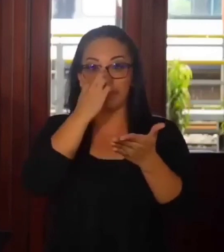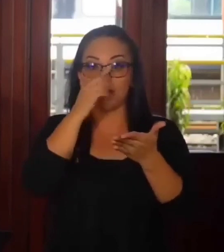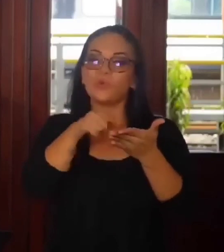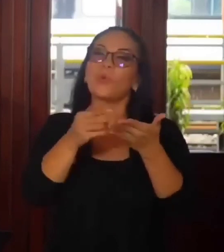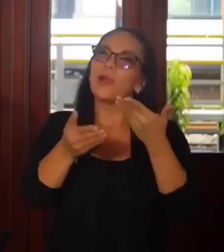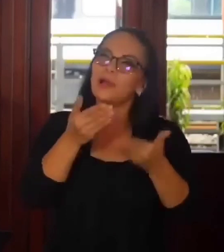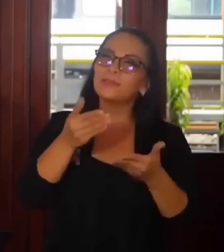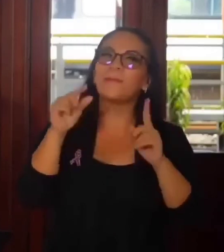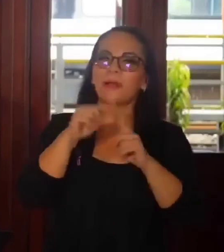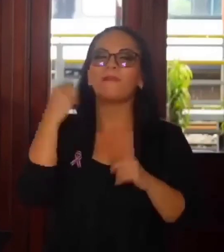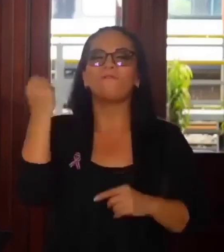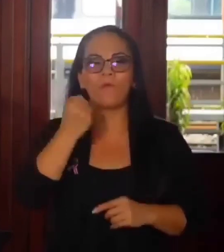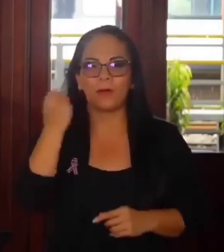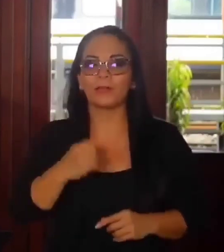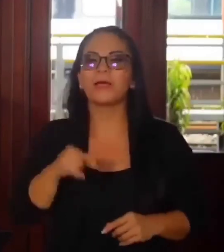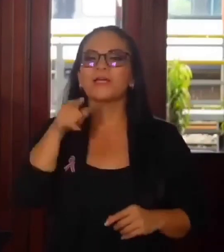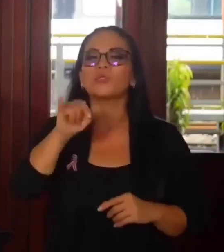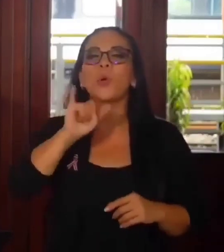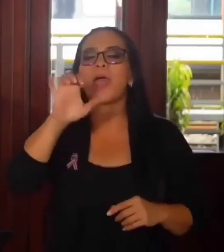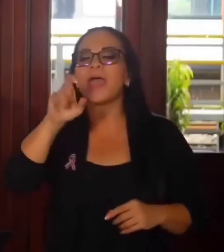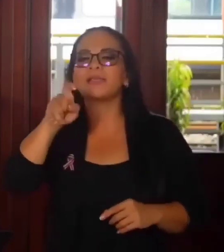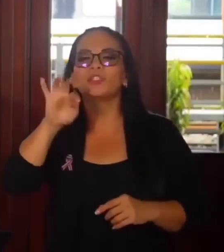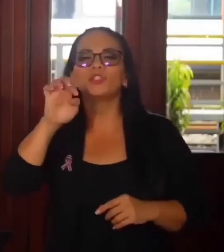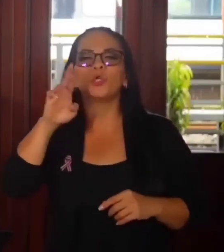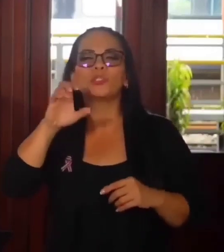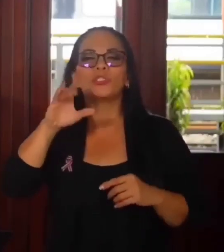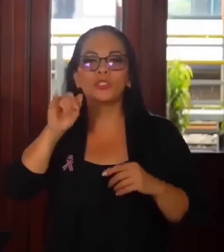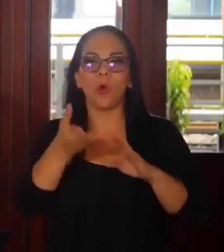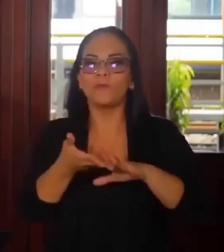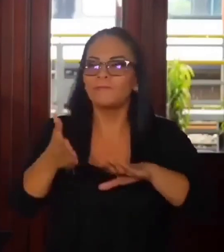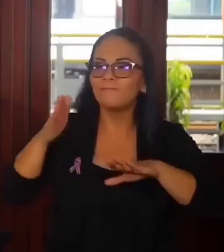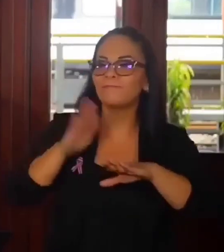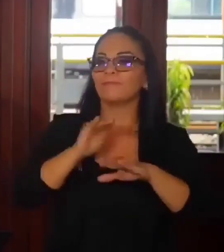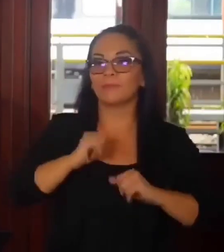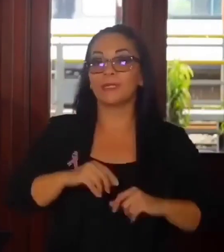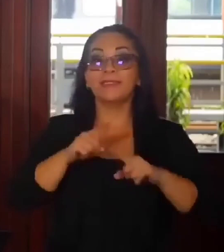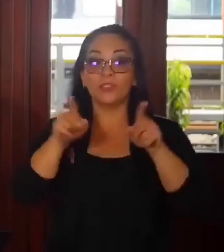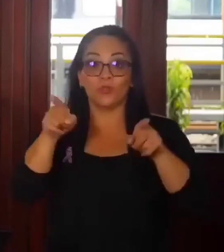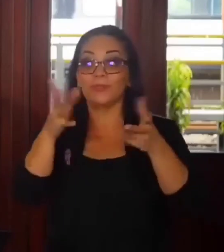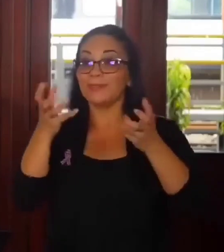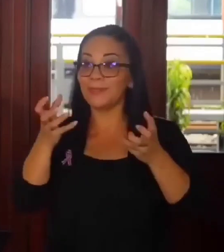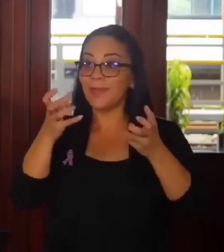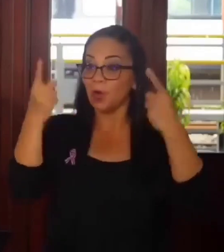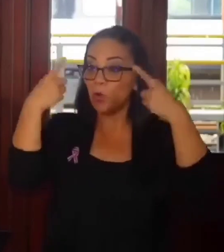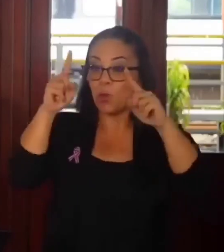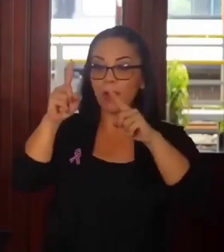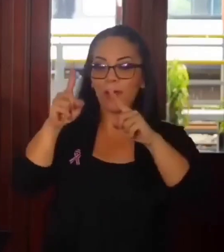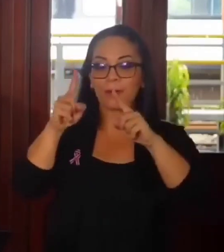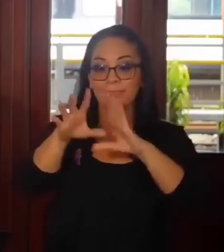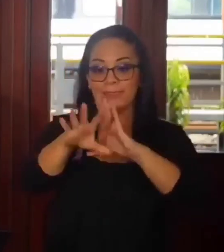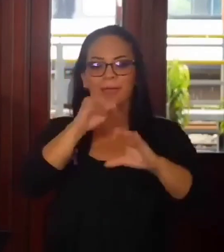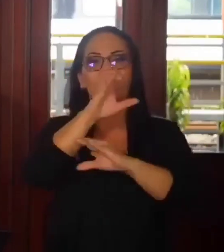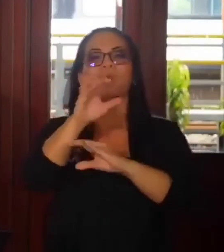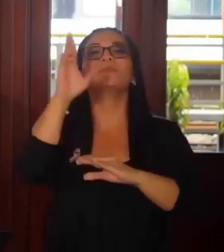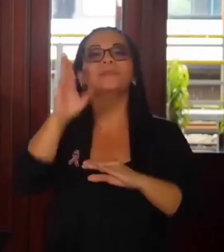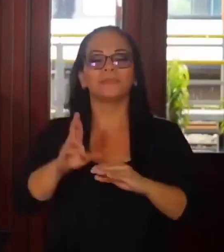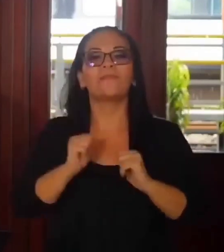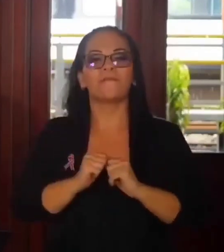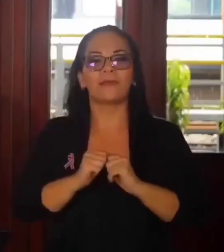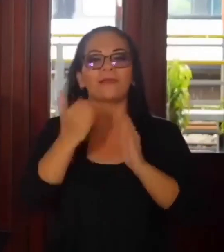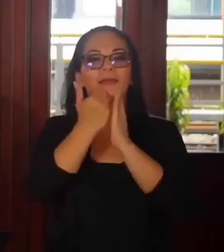una palabra fuerte, que una extorsión. Si usted quiere sacar a Costa Rica la lista negra, presidente,